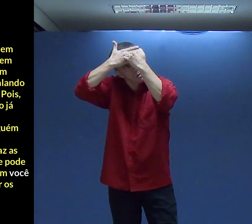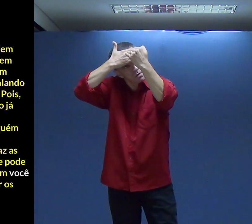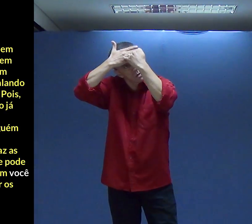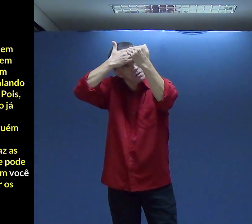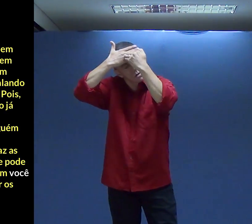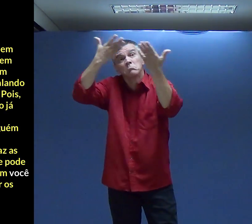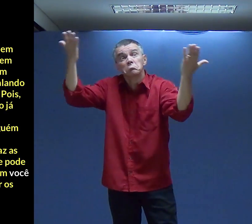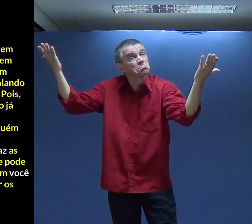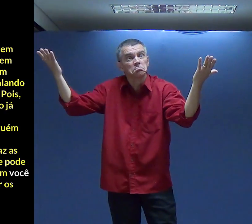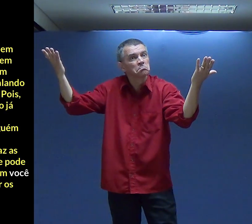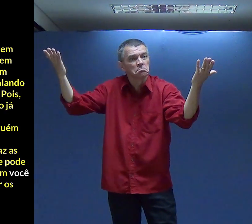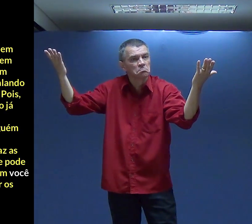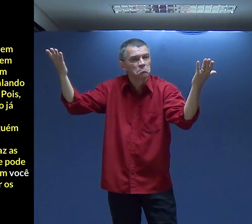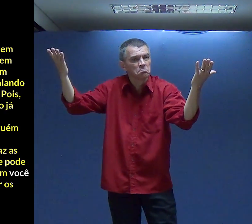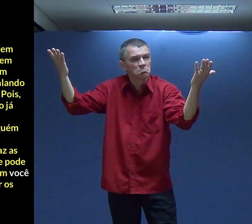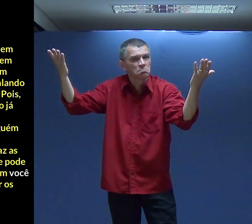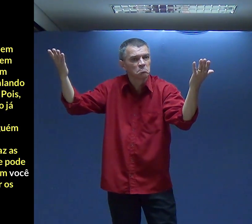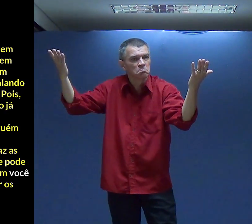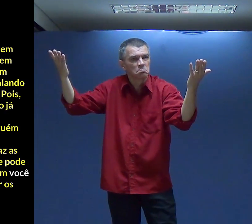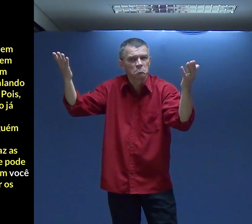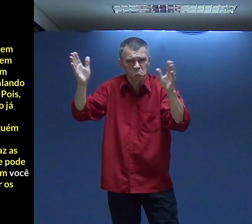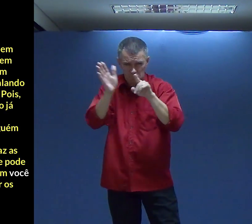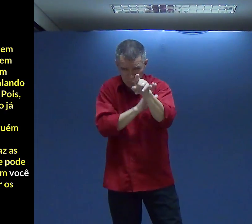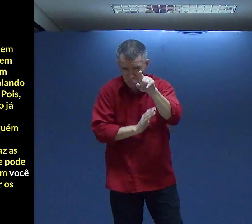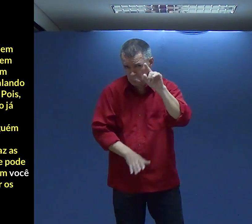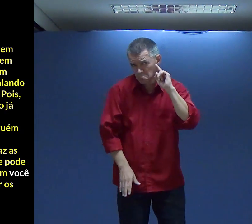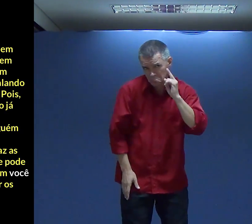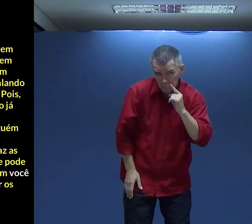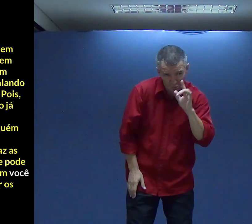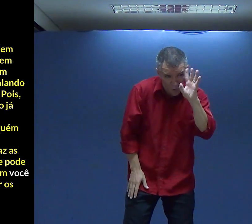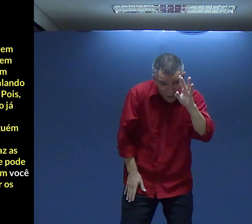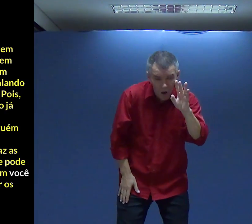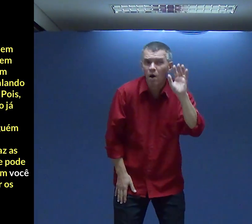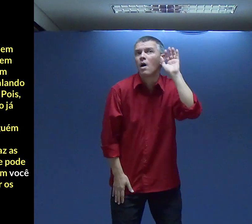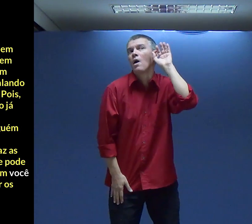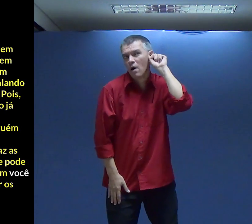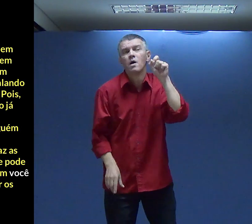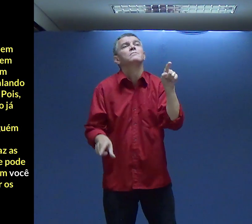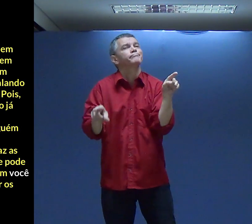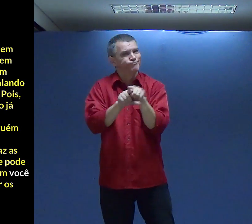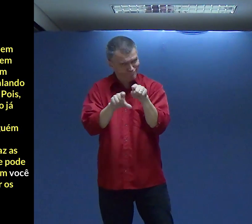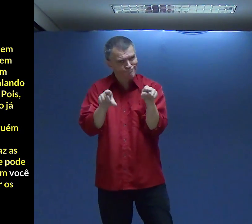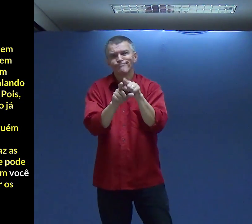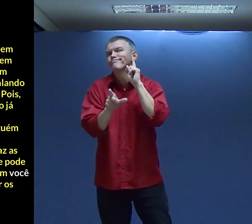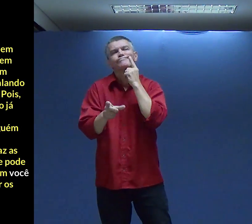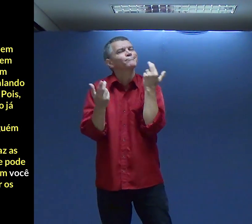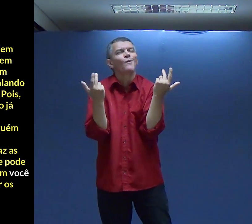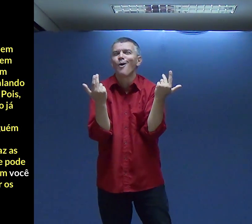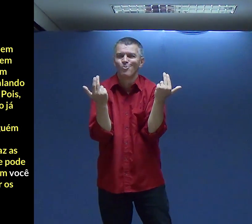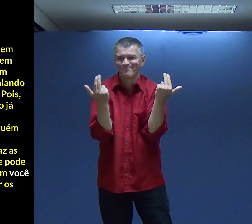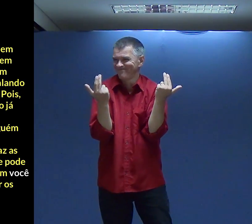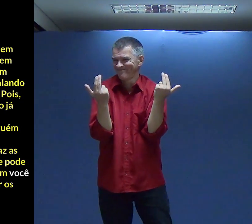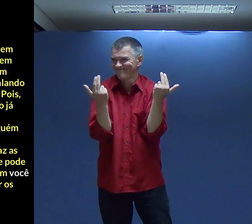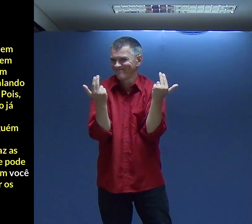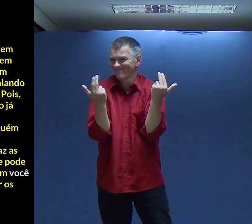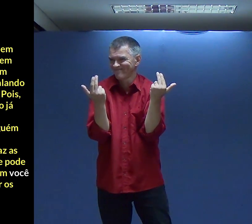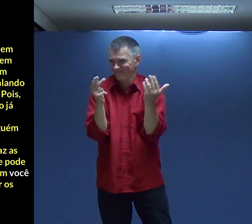Sabe Tem gente Que não está Aberta A aprender Você Sulgo E ouvinte Os dois São